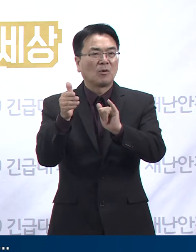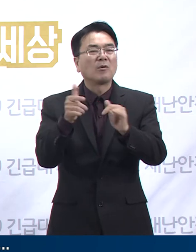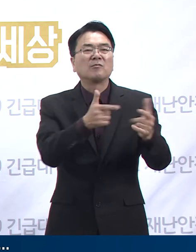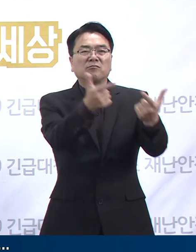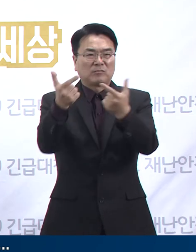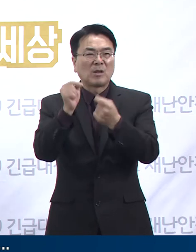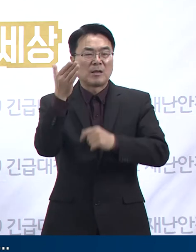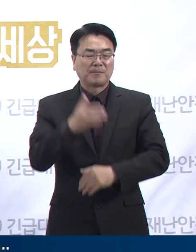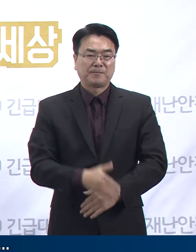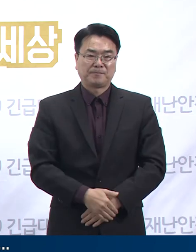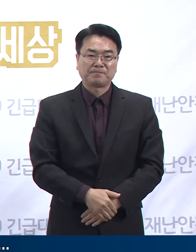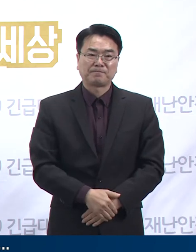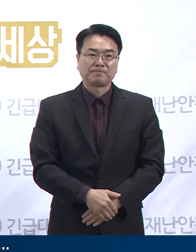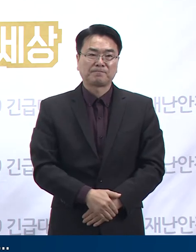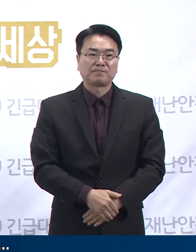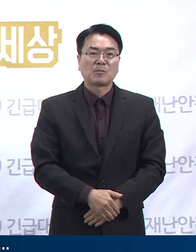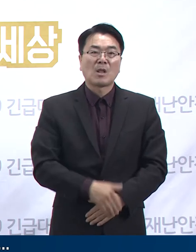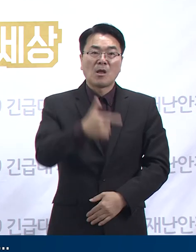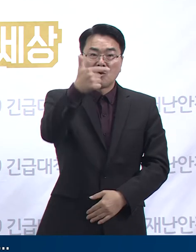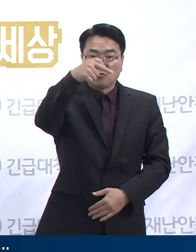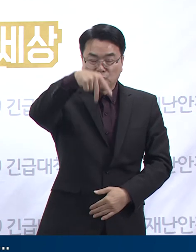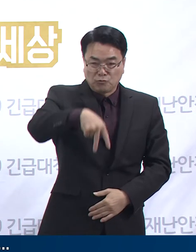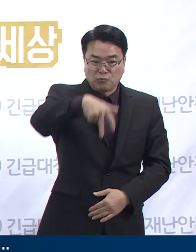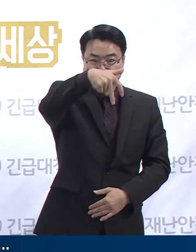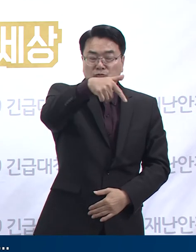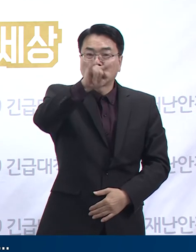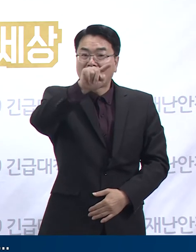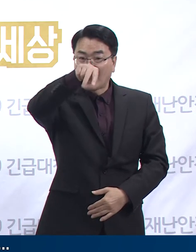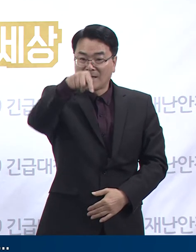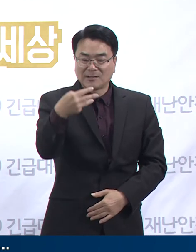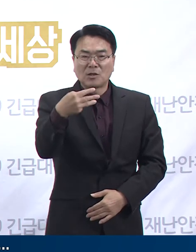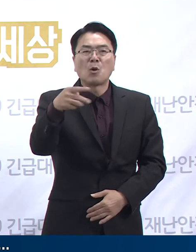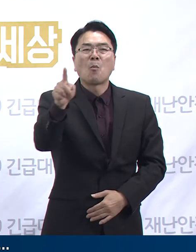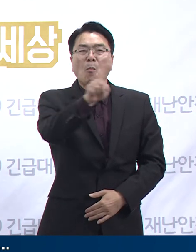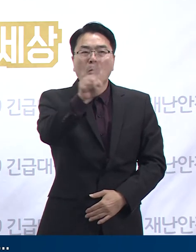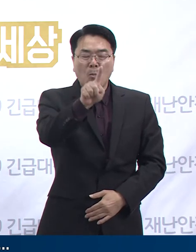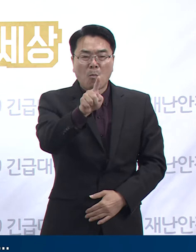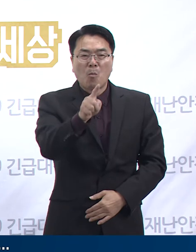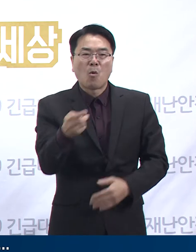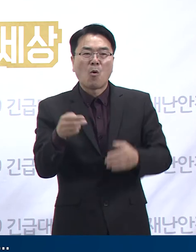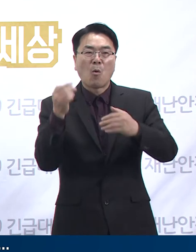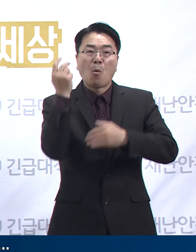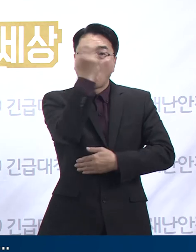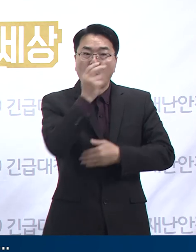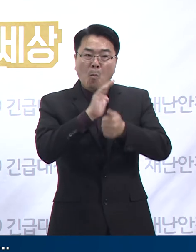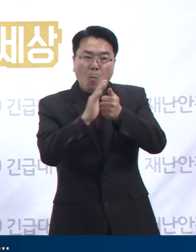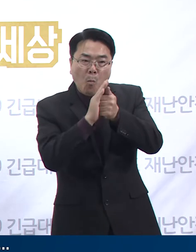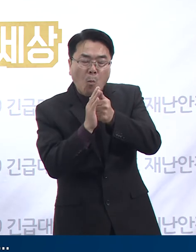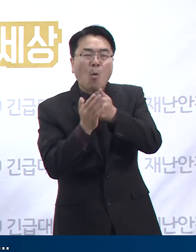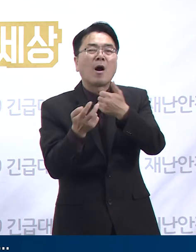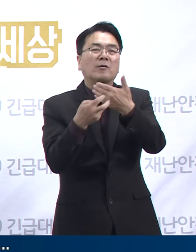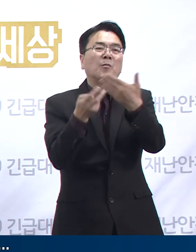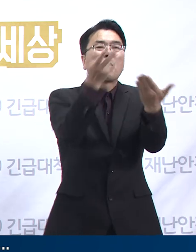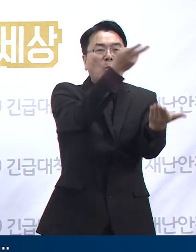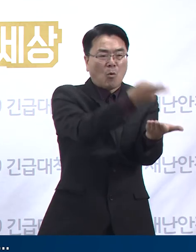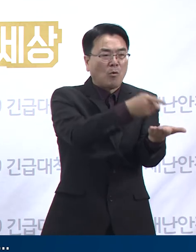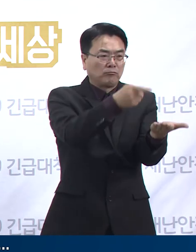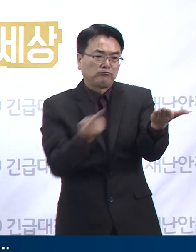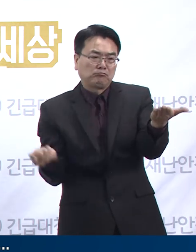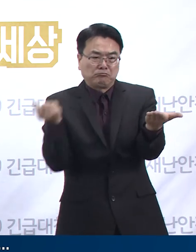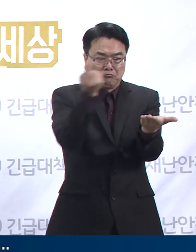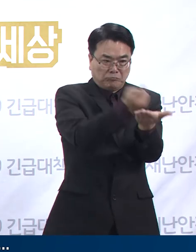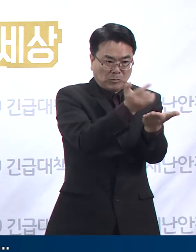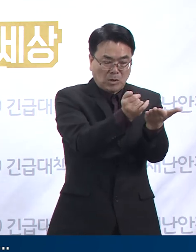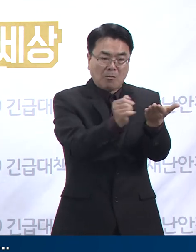10월 17일 격리시설인 뉴캐슬 요양원으로 이송되었던 한마음 입소자 중 한 명이 양성 판정을 받았기에 접촉자